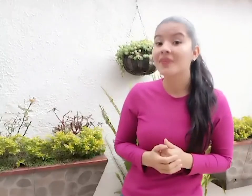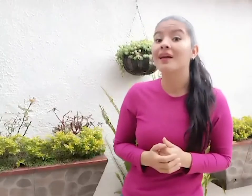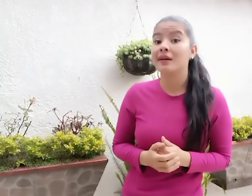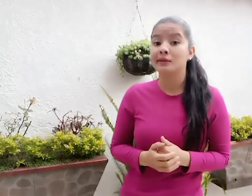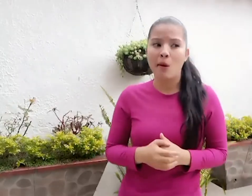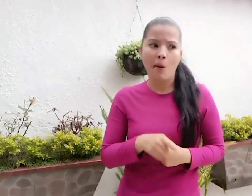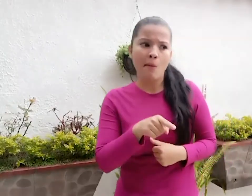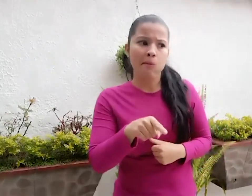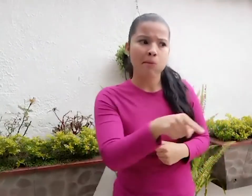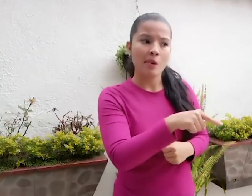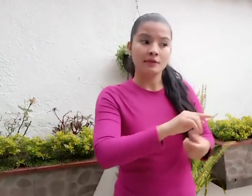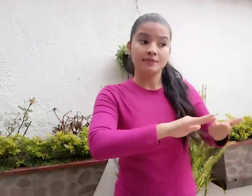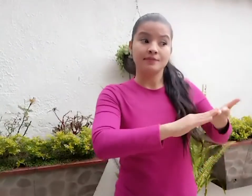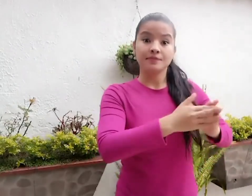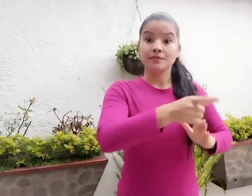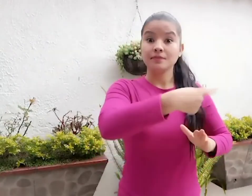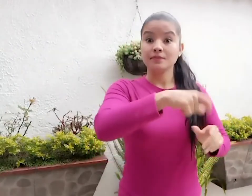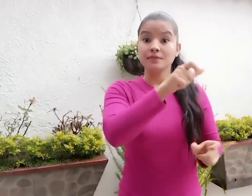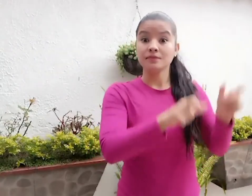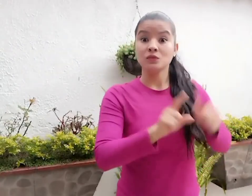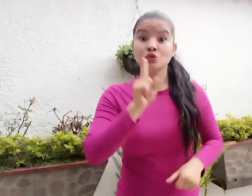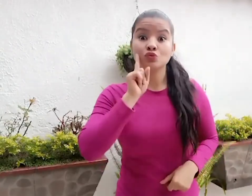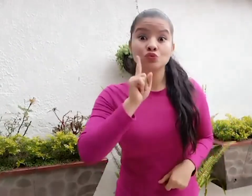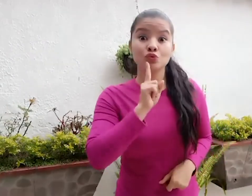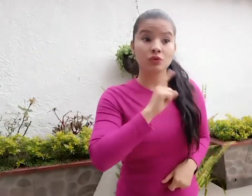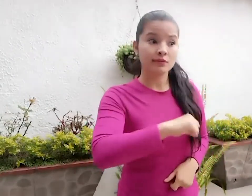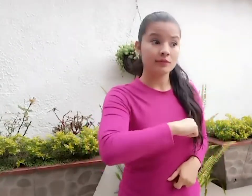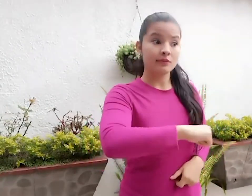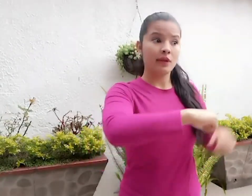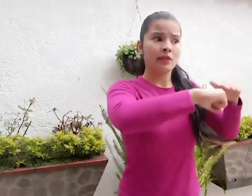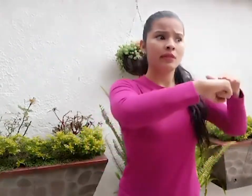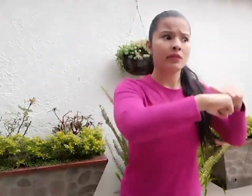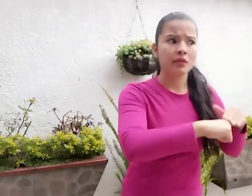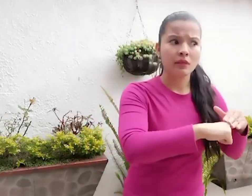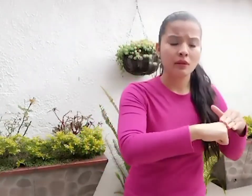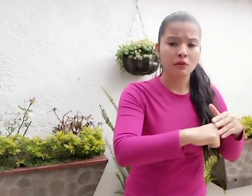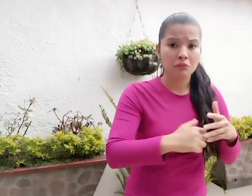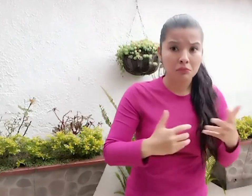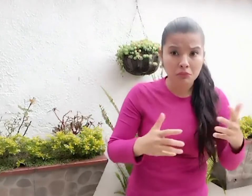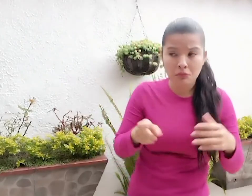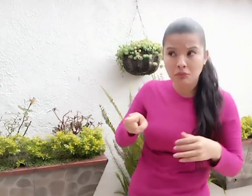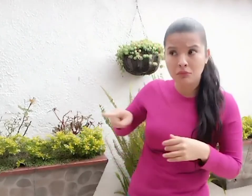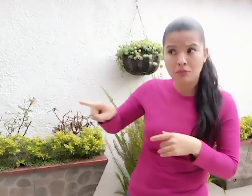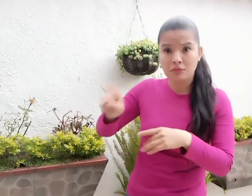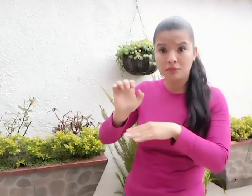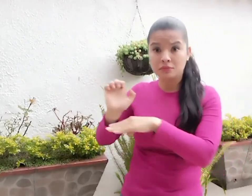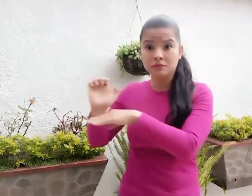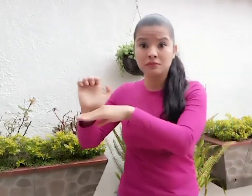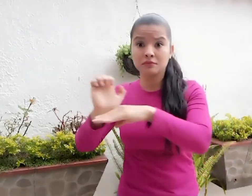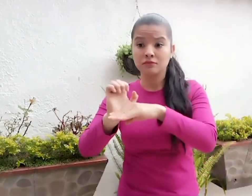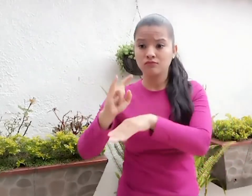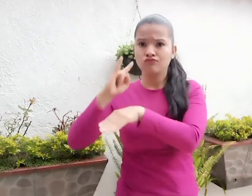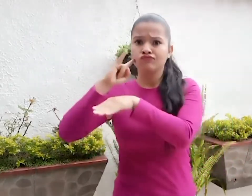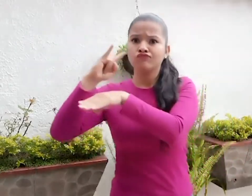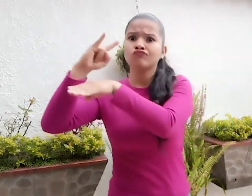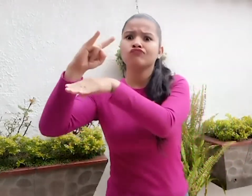Cómo su trabajo contribuye a la garantía de los derechos de las personas